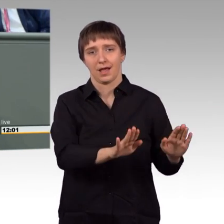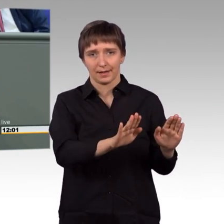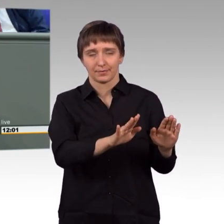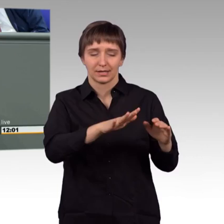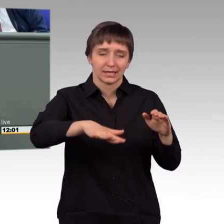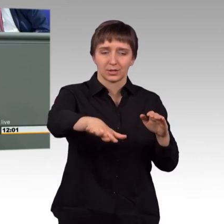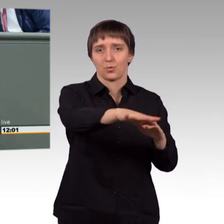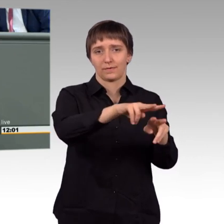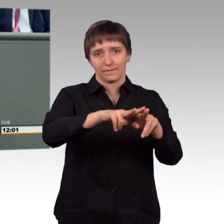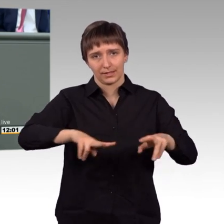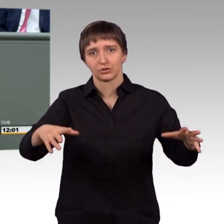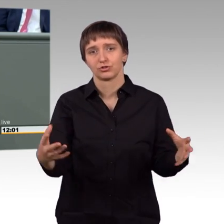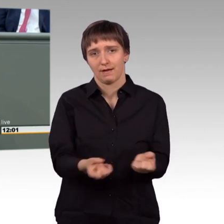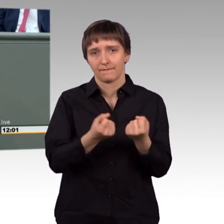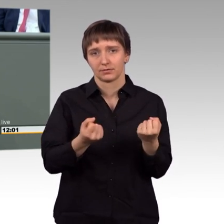erreichen. Das ist das erste Ziel.